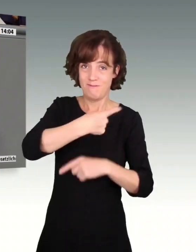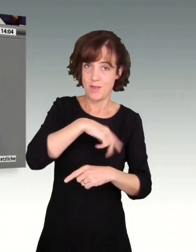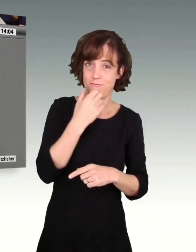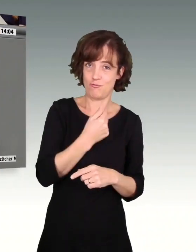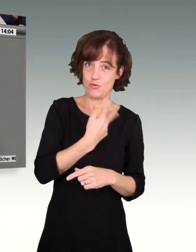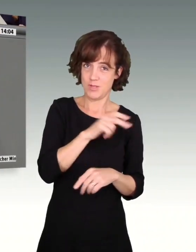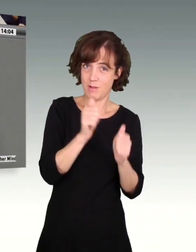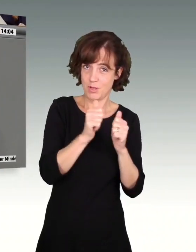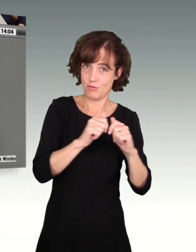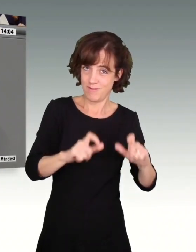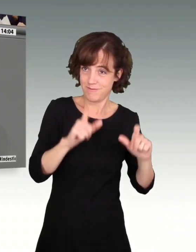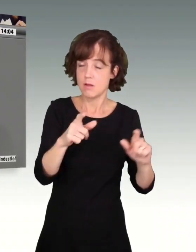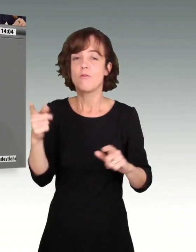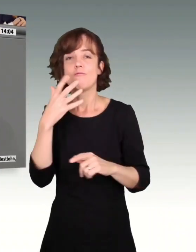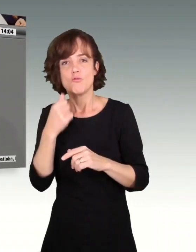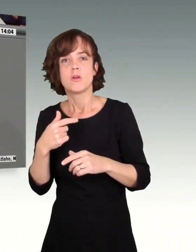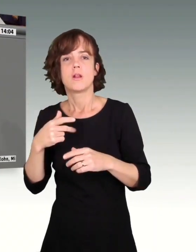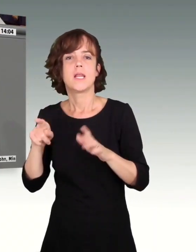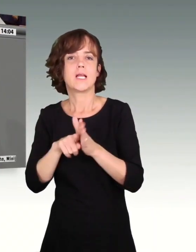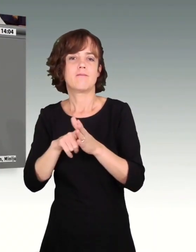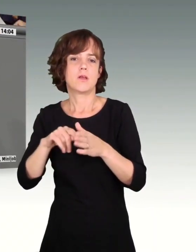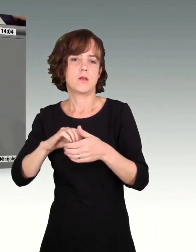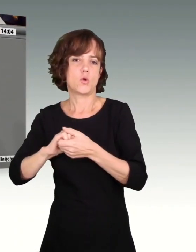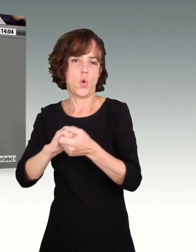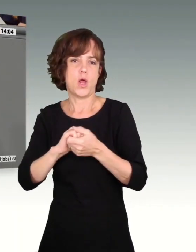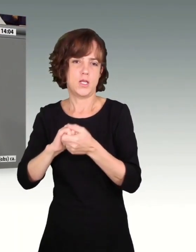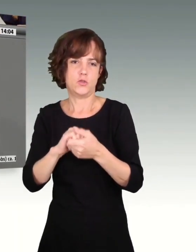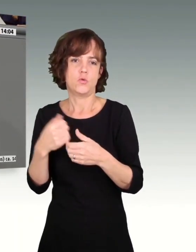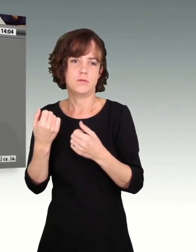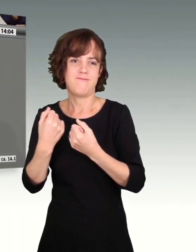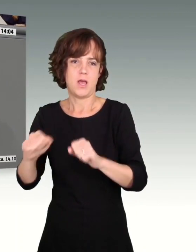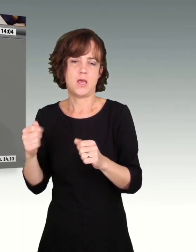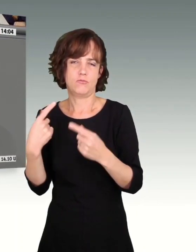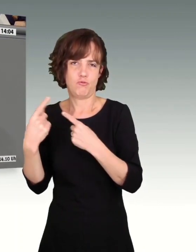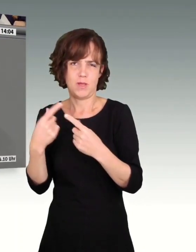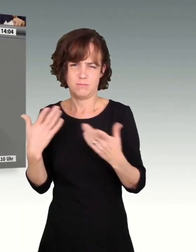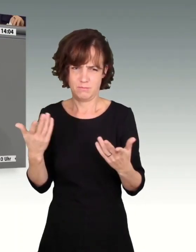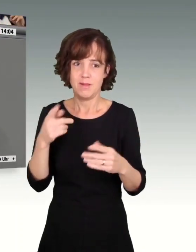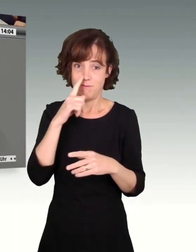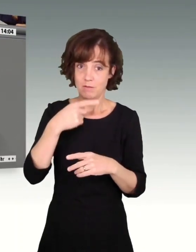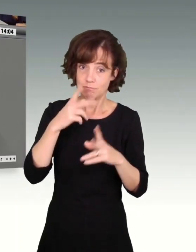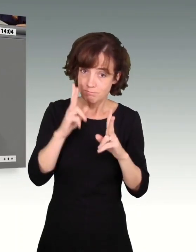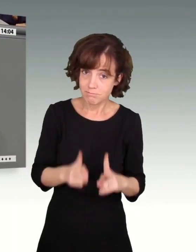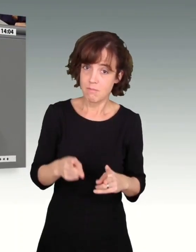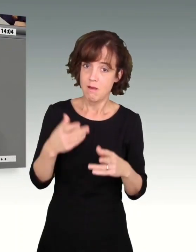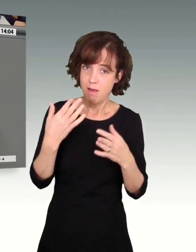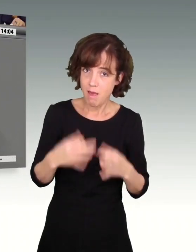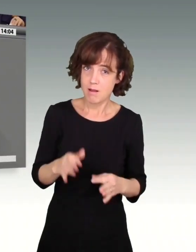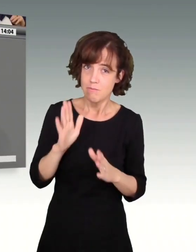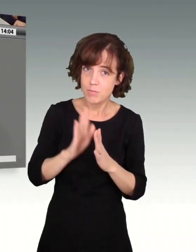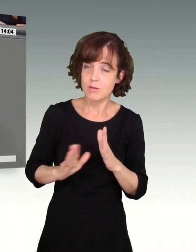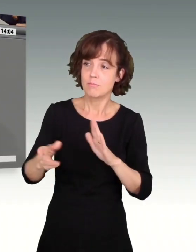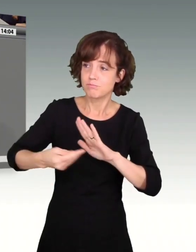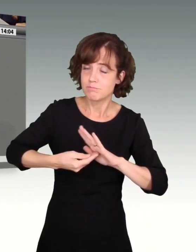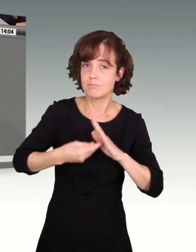sprechen. Sie müssen sich dann am Ende schon ehrlich machen, wenn Sie für Sozialpartnerschaft sind, dann müssen Sie uns dabei auch unterstützen, Mitbestimmungen und